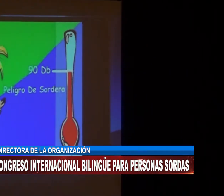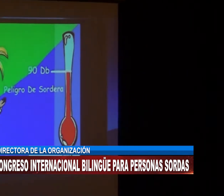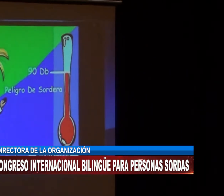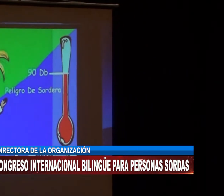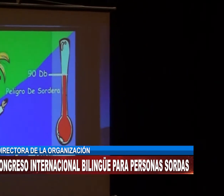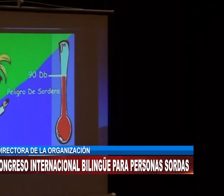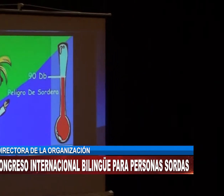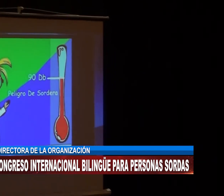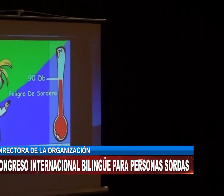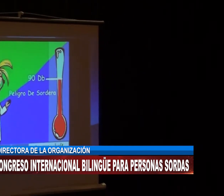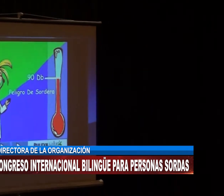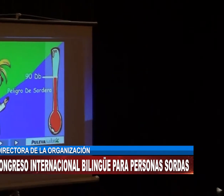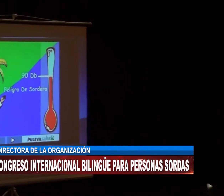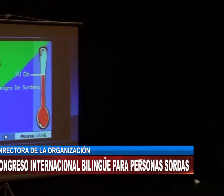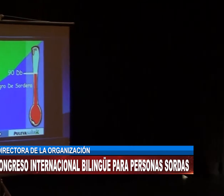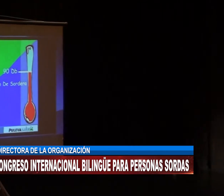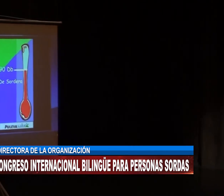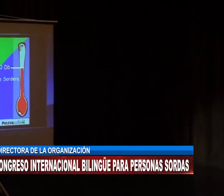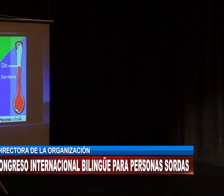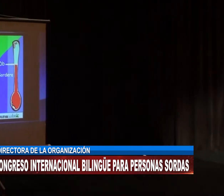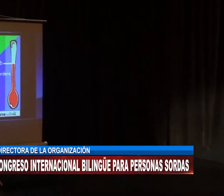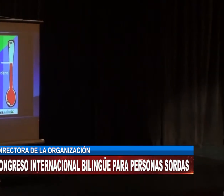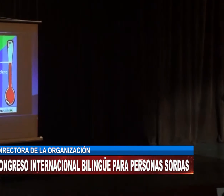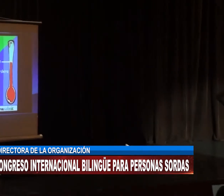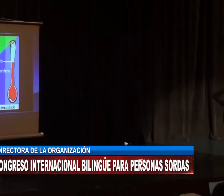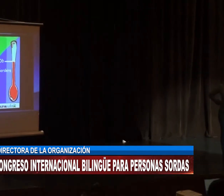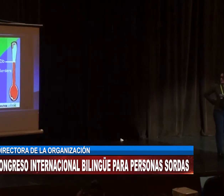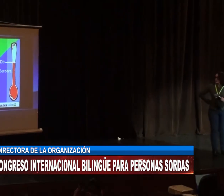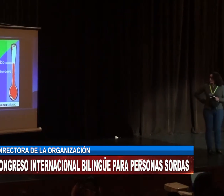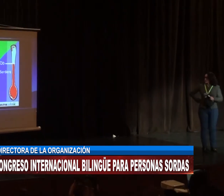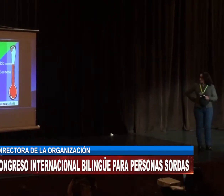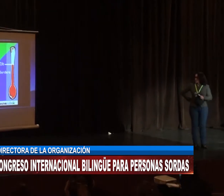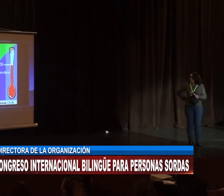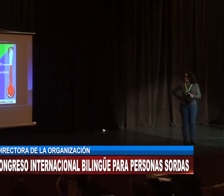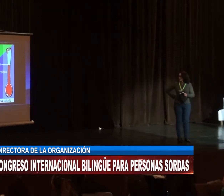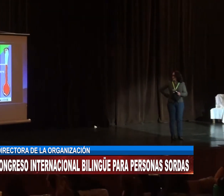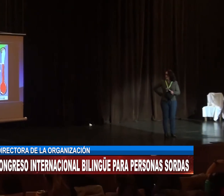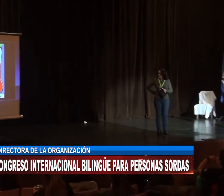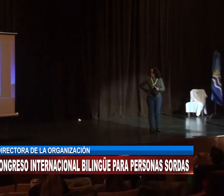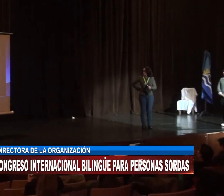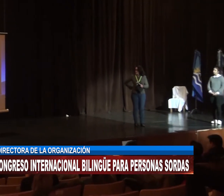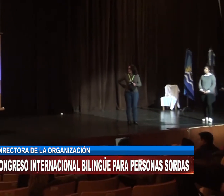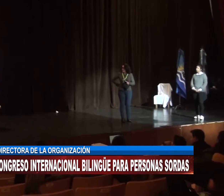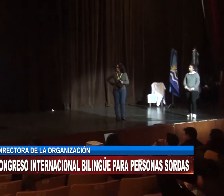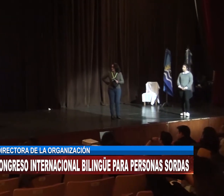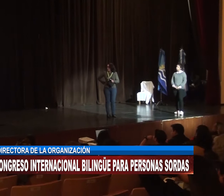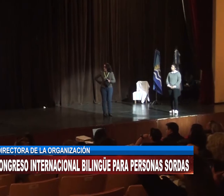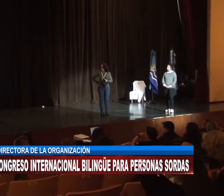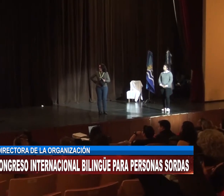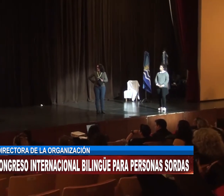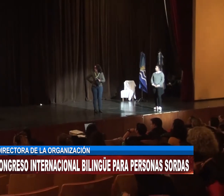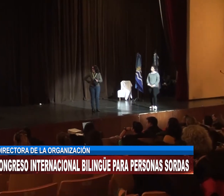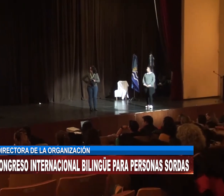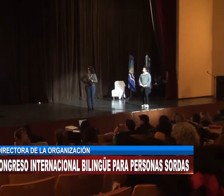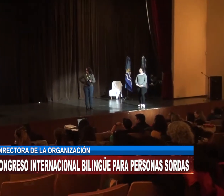y sé que había algún paso cerrado, por eso no podían llegar, pero todos muy entusiasmados y con ganas de saber más. Bien, y ha venido también Luis Vera